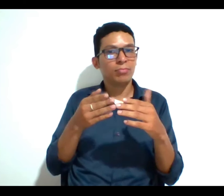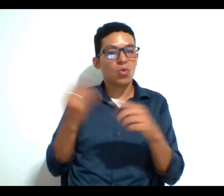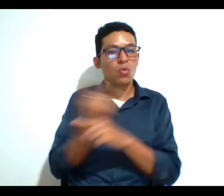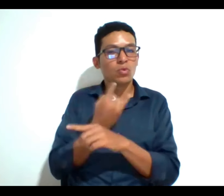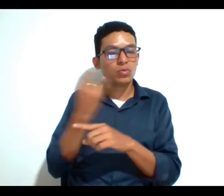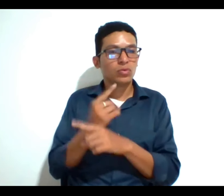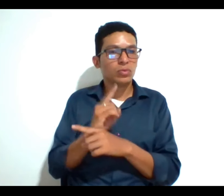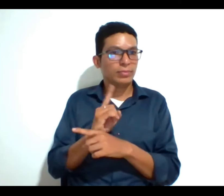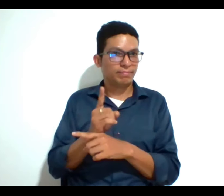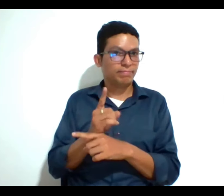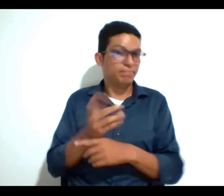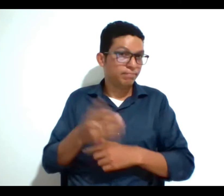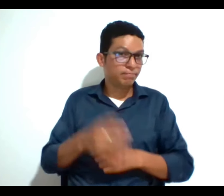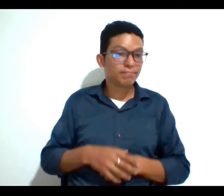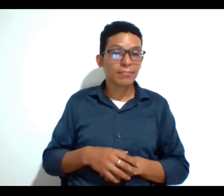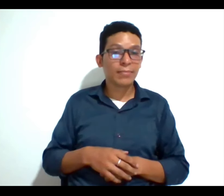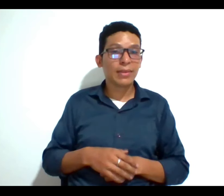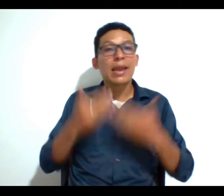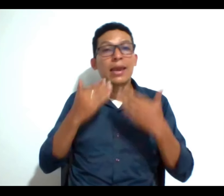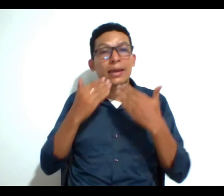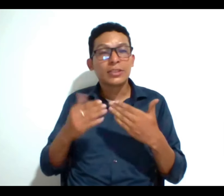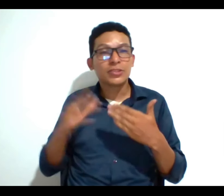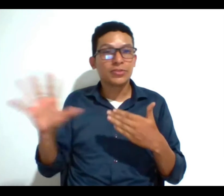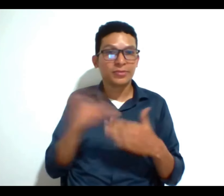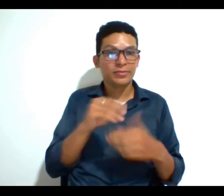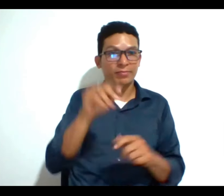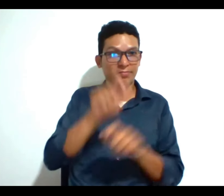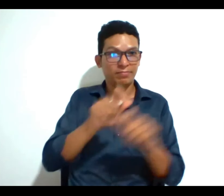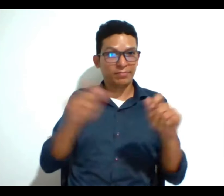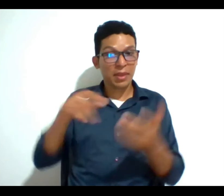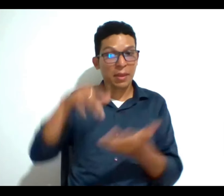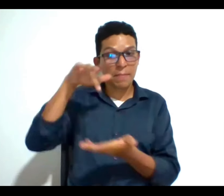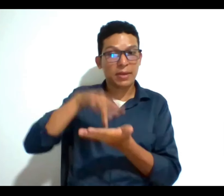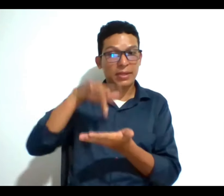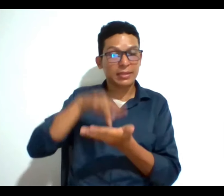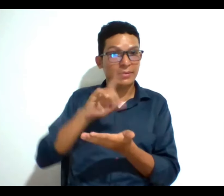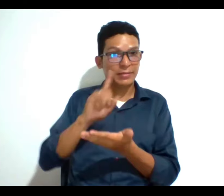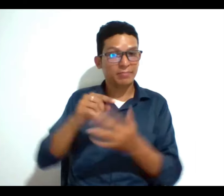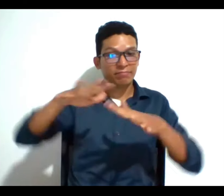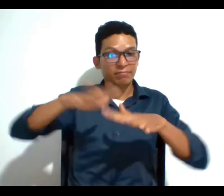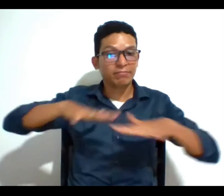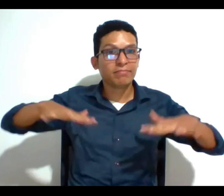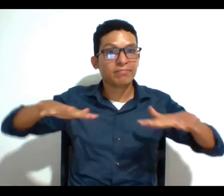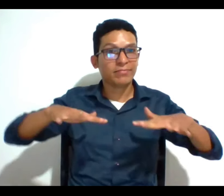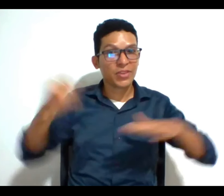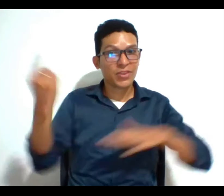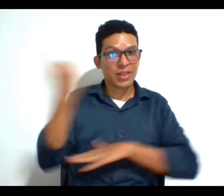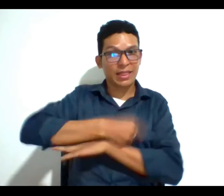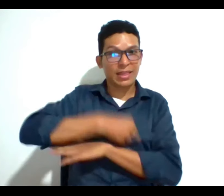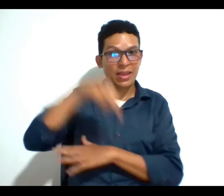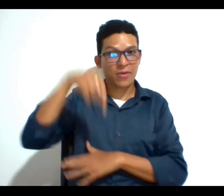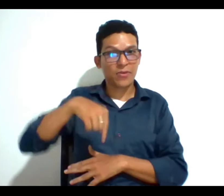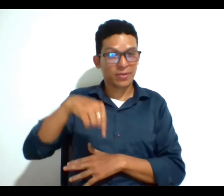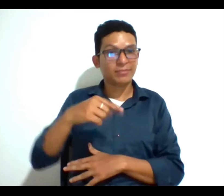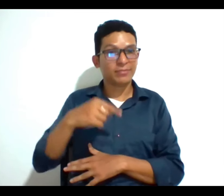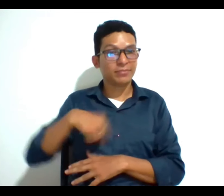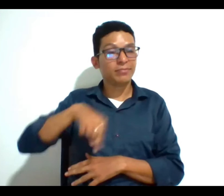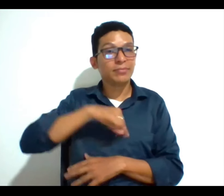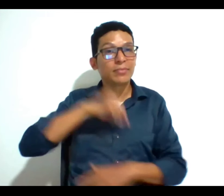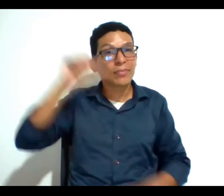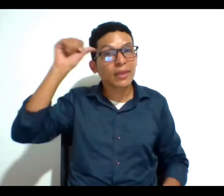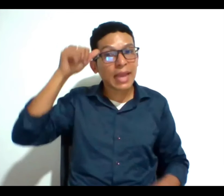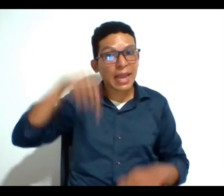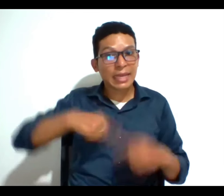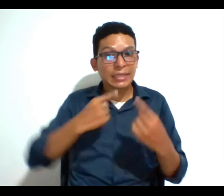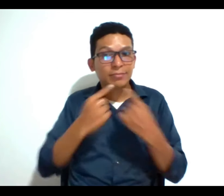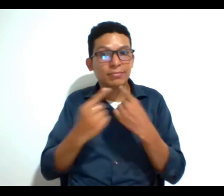entonces agradezco a todas las personas que participaron del espacio del día de hoy les recordamos que este conversatorio